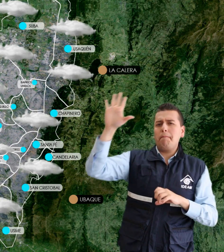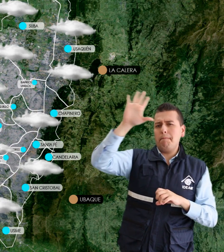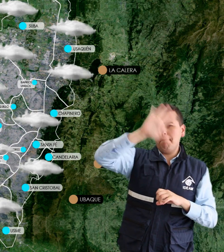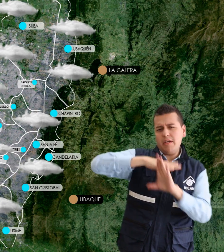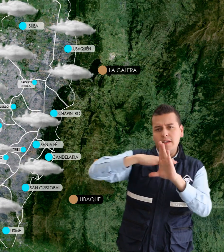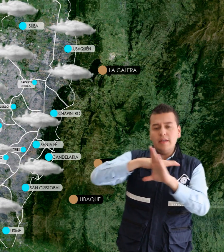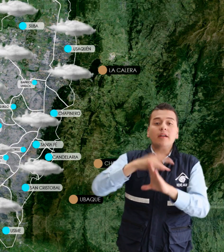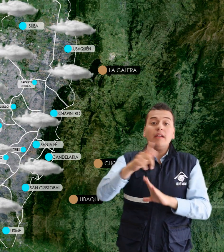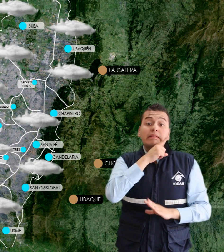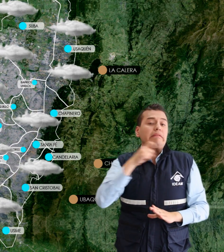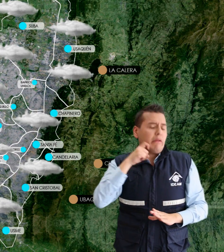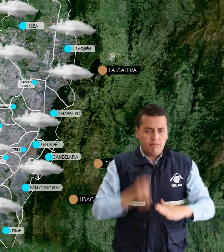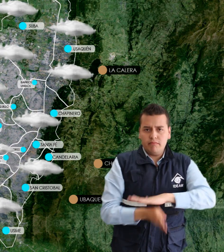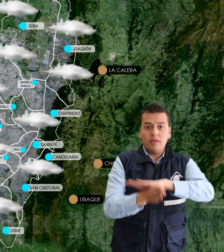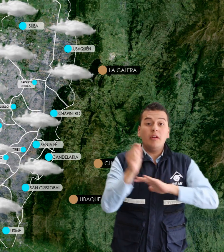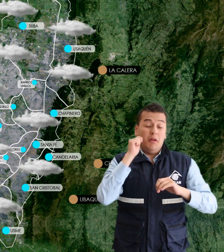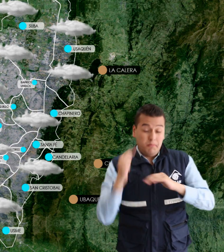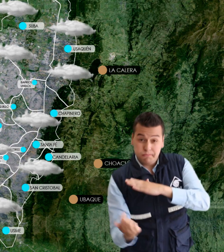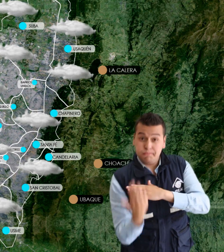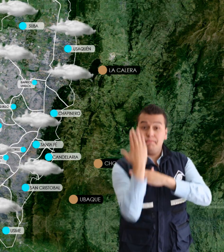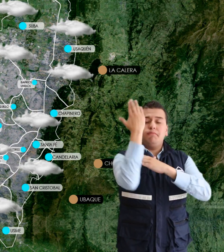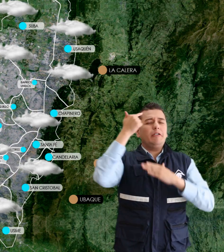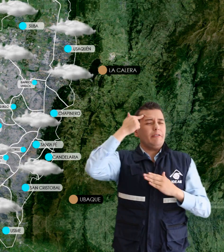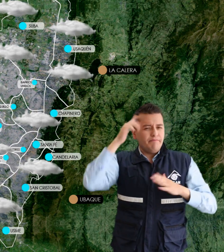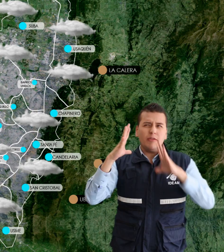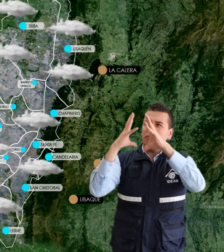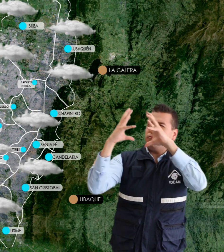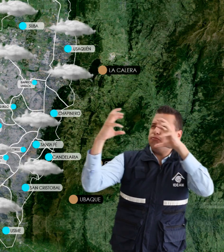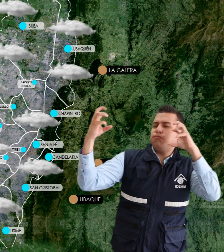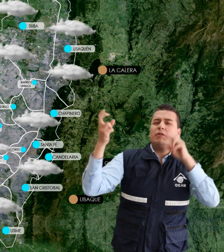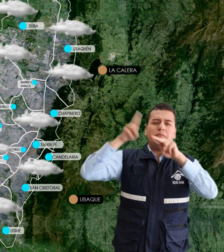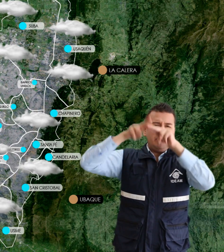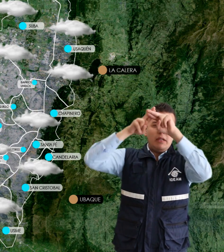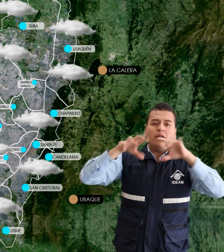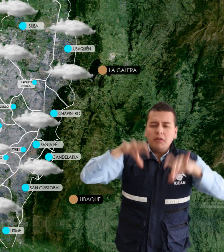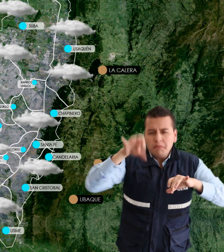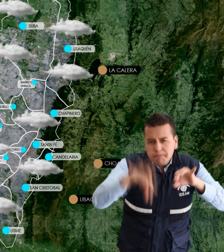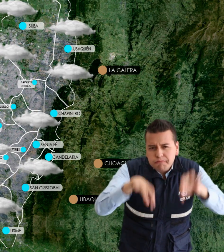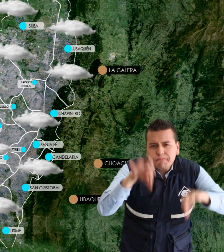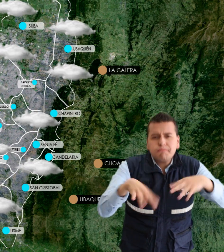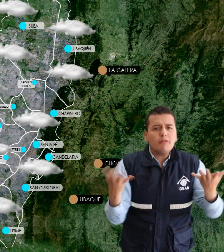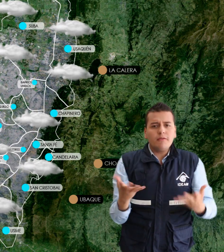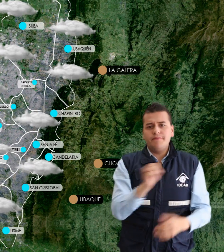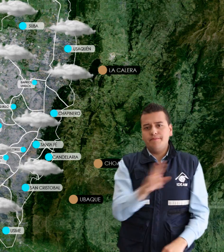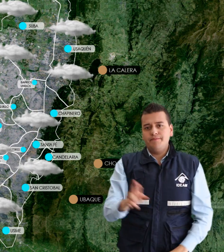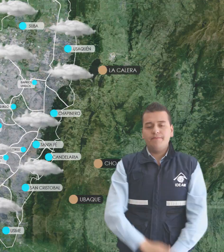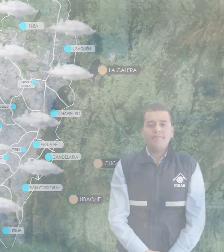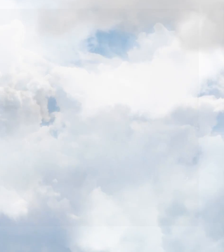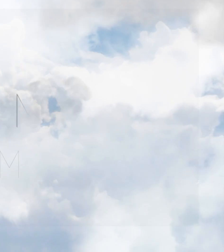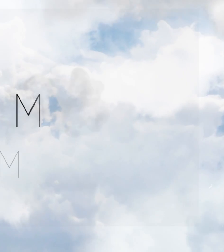de tiempo seco. Ya hacia la madrugada esperamos se incremente la nubosidad y se presenten algunas lloviznas sobre el oriente de la ciudad.